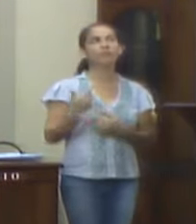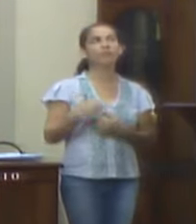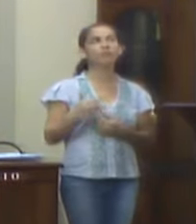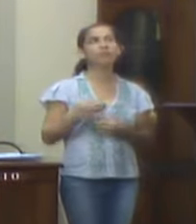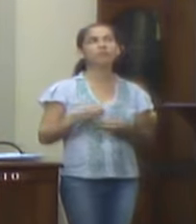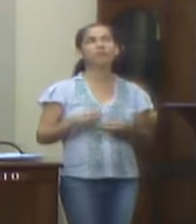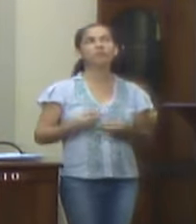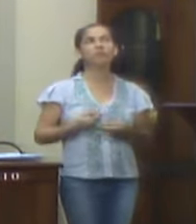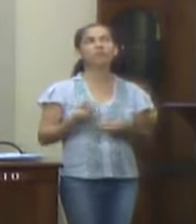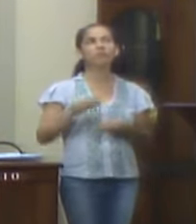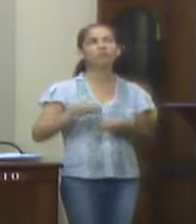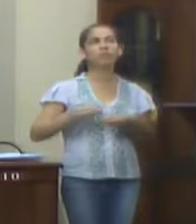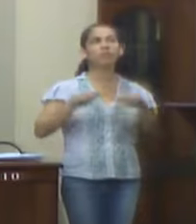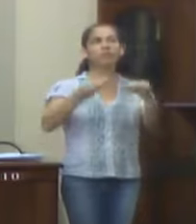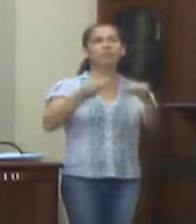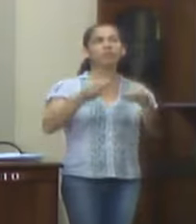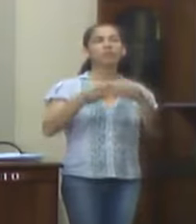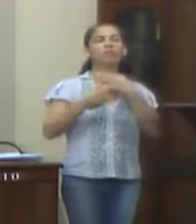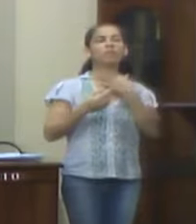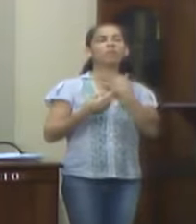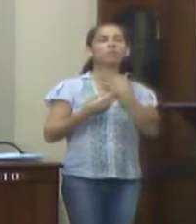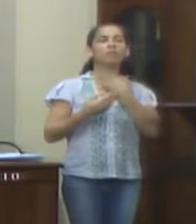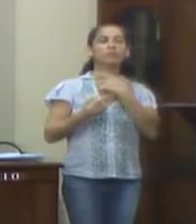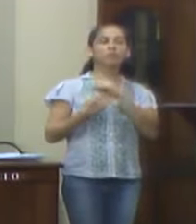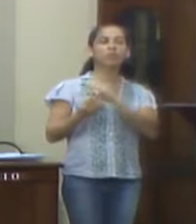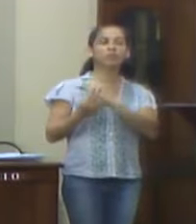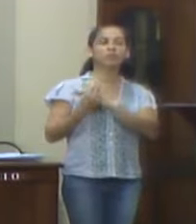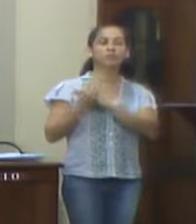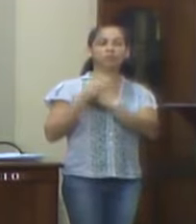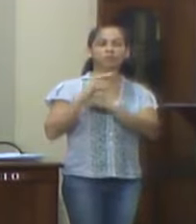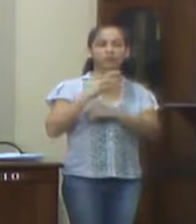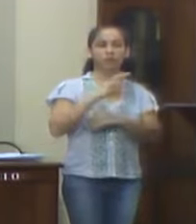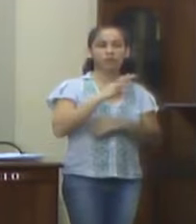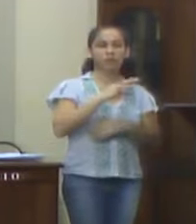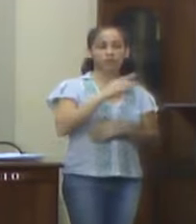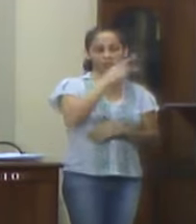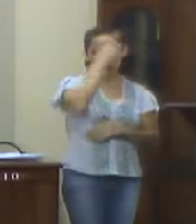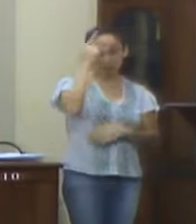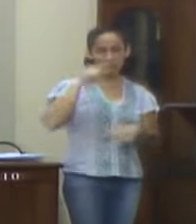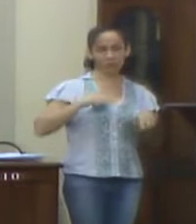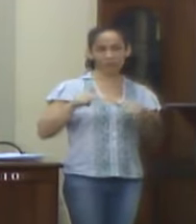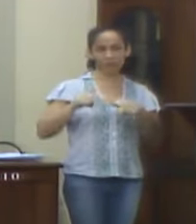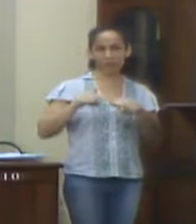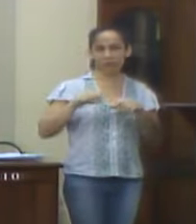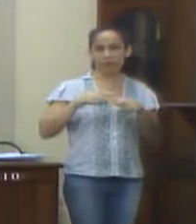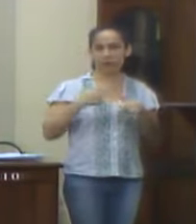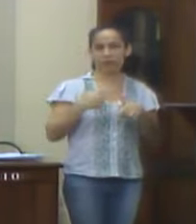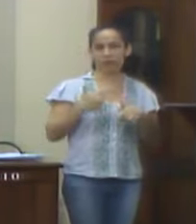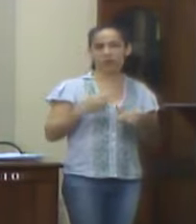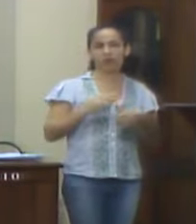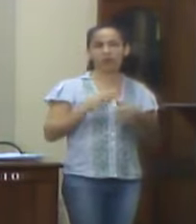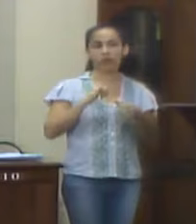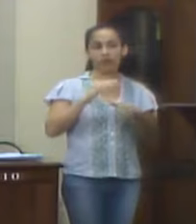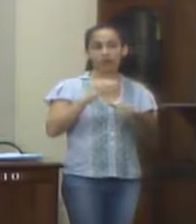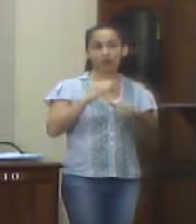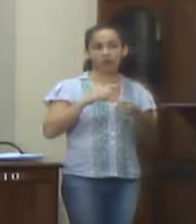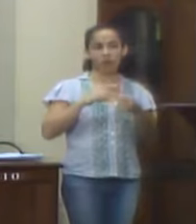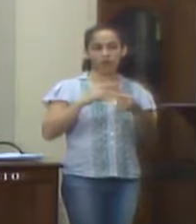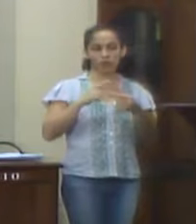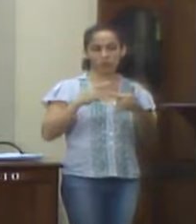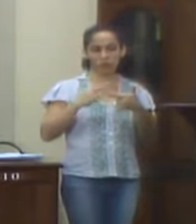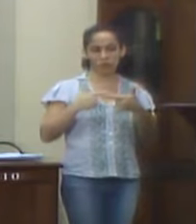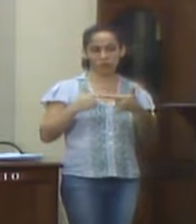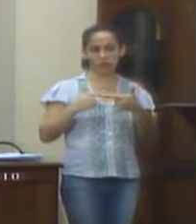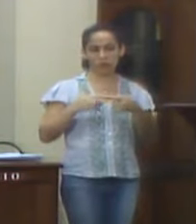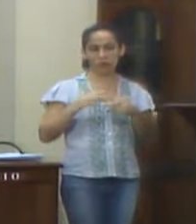o repasse integral da contribuição previdenciária do servidor, contrariando o disposto no inciso 2, do artigo 1º da